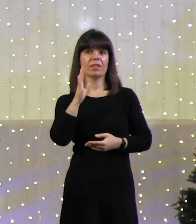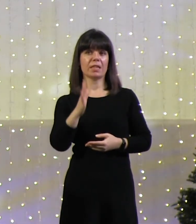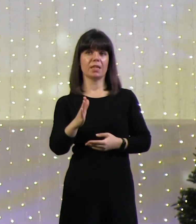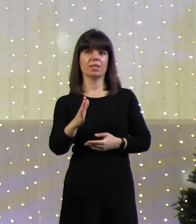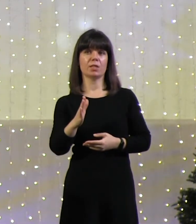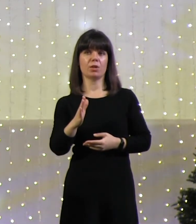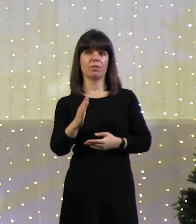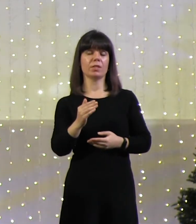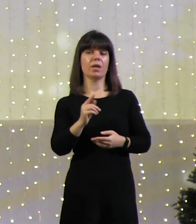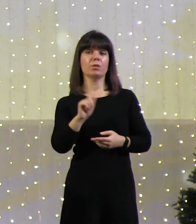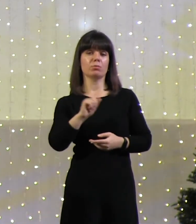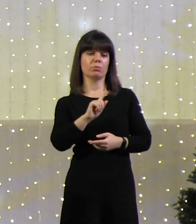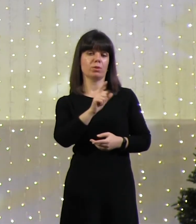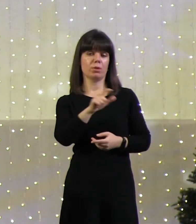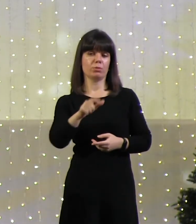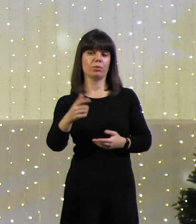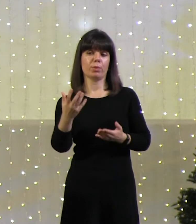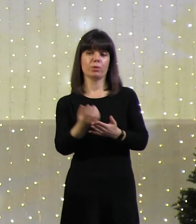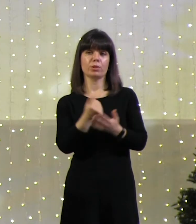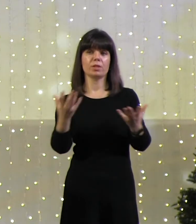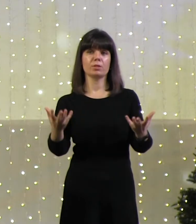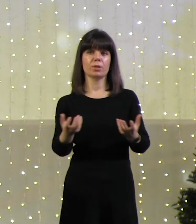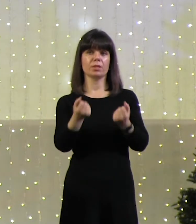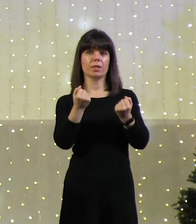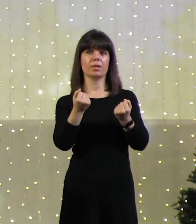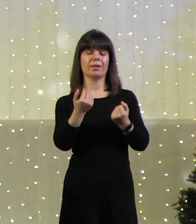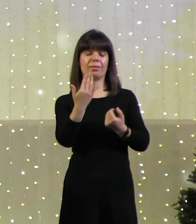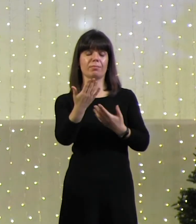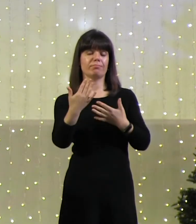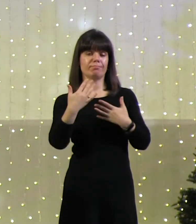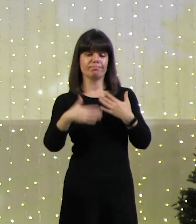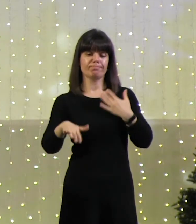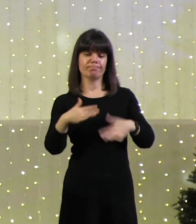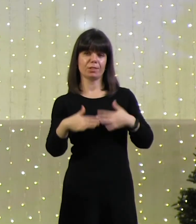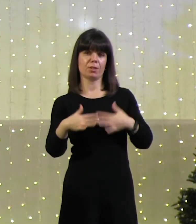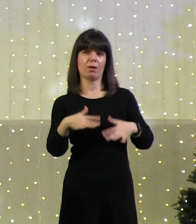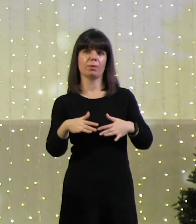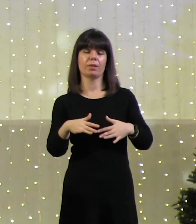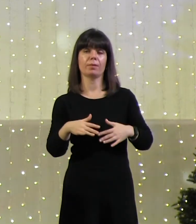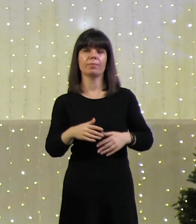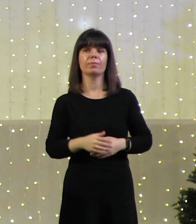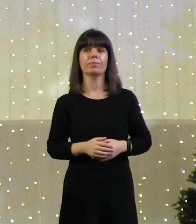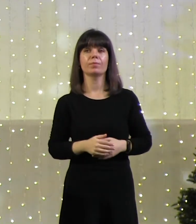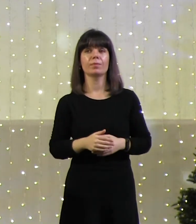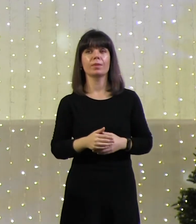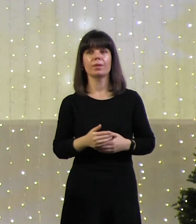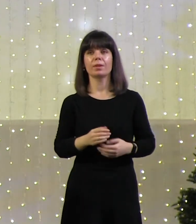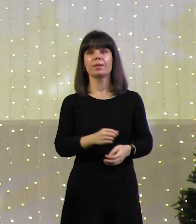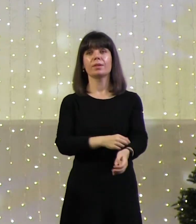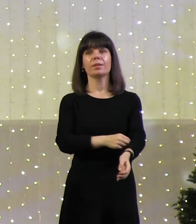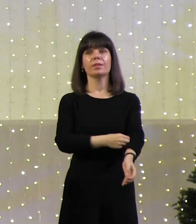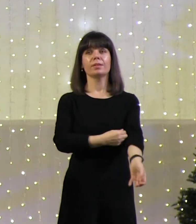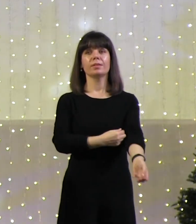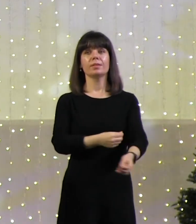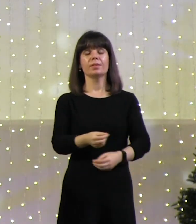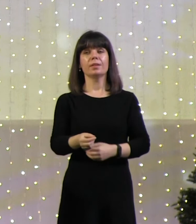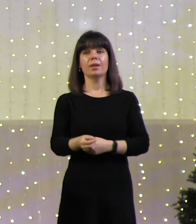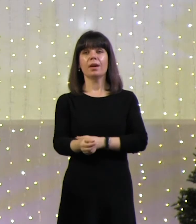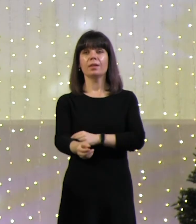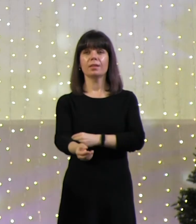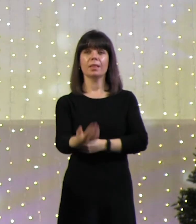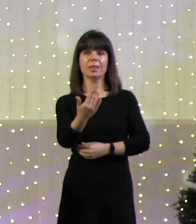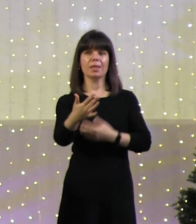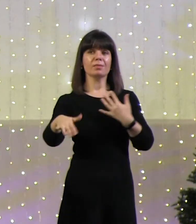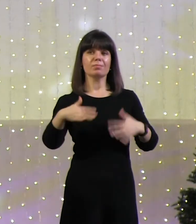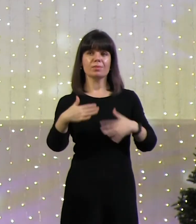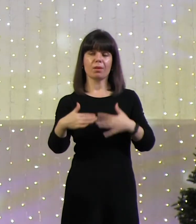страдания. Ты слабое звено. Слабое звено в живой цепи взаимоотношений Бога и людей.